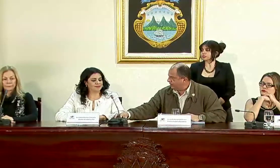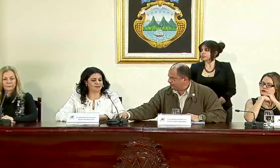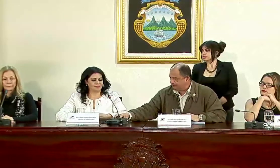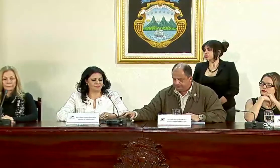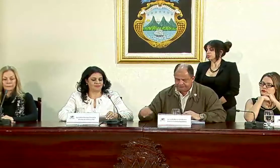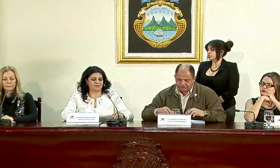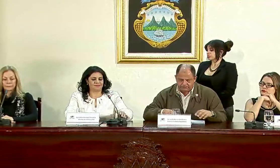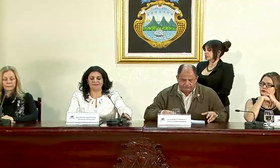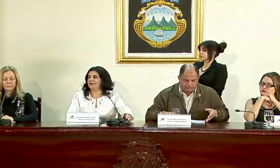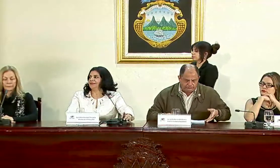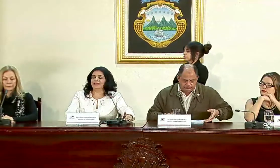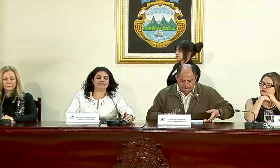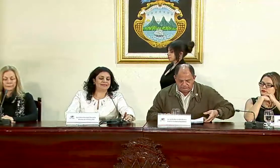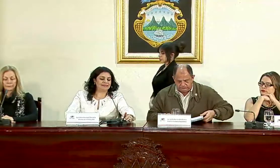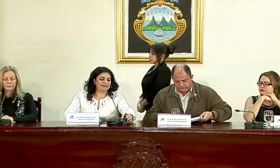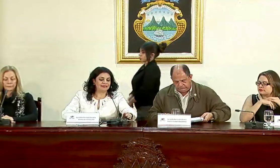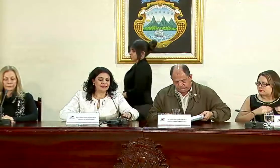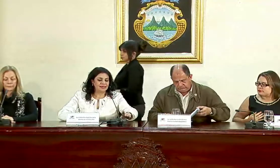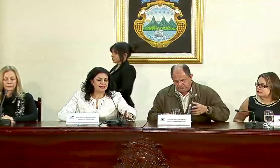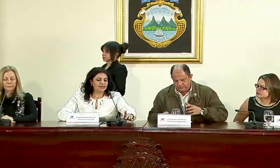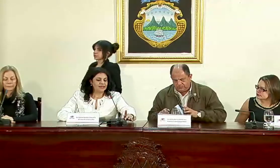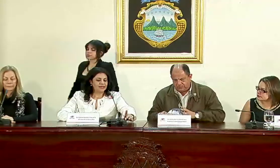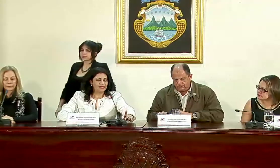doña Cristina gracias